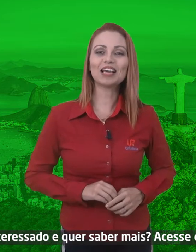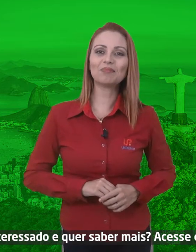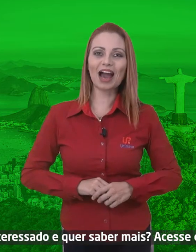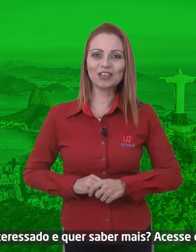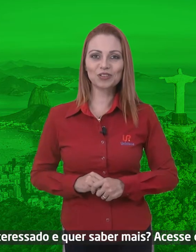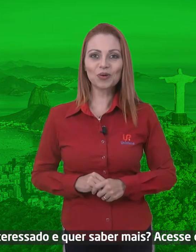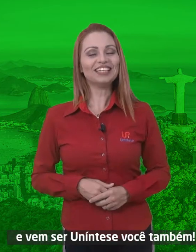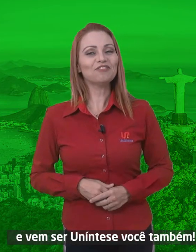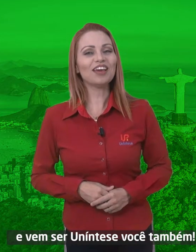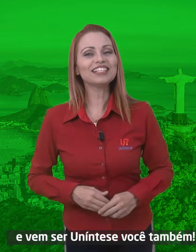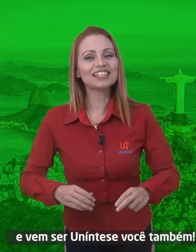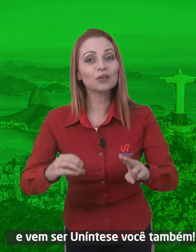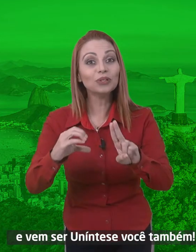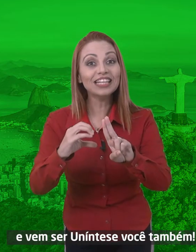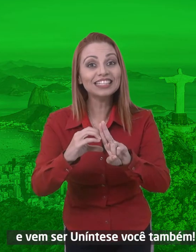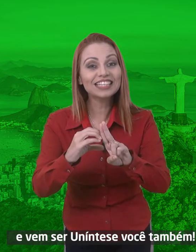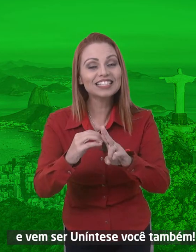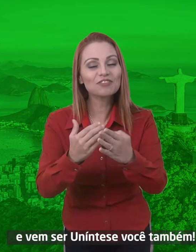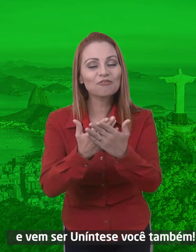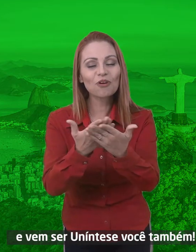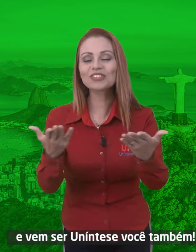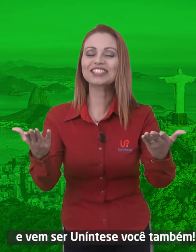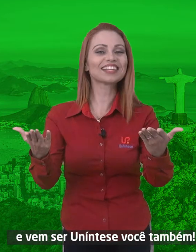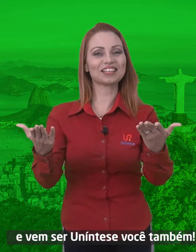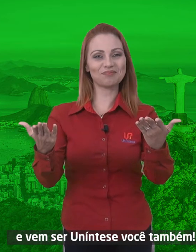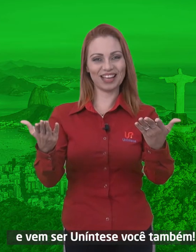abaixo e vem ser uníntese você também.